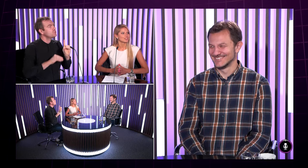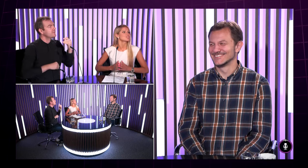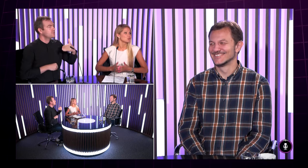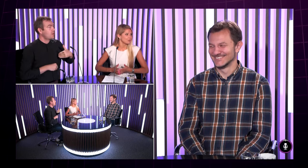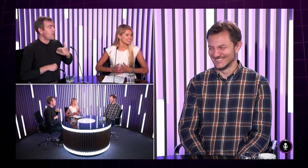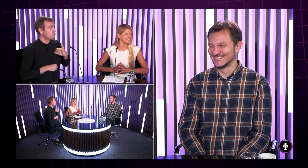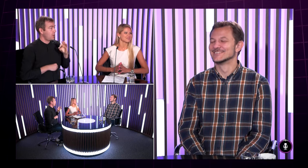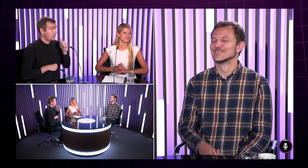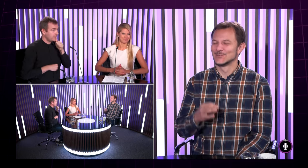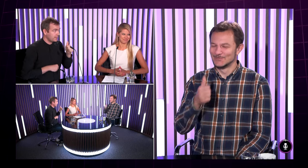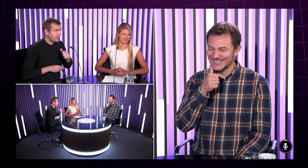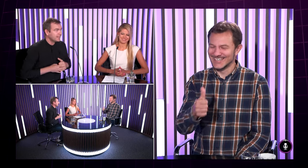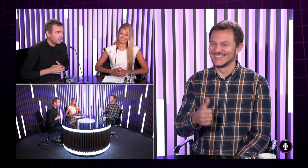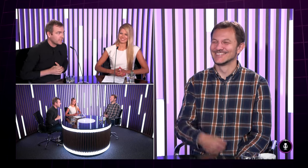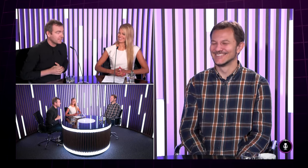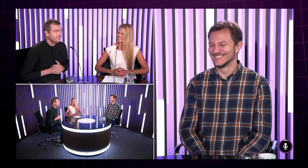Ďakujem.